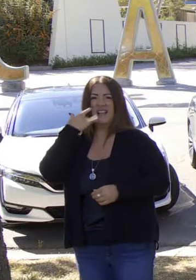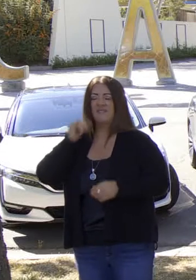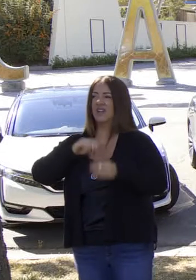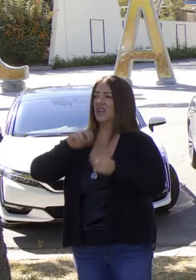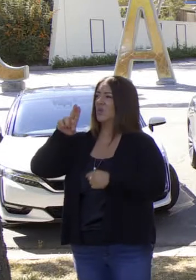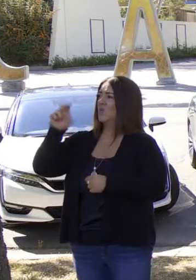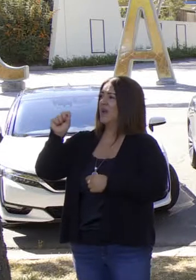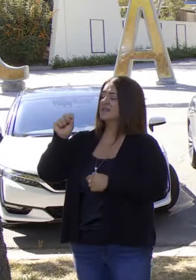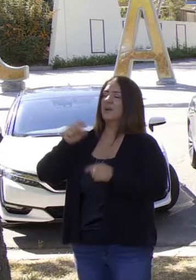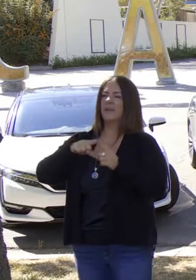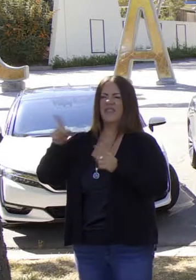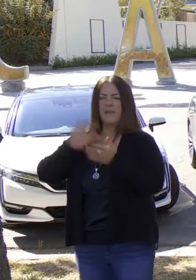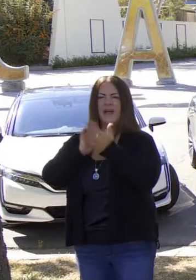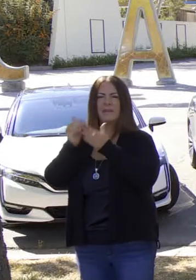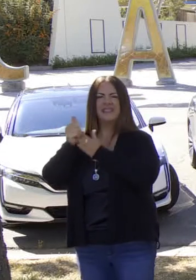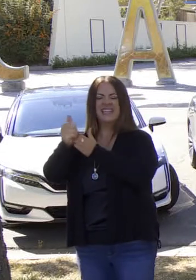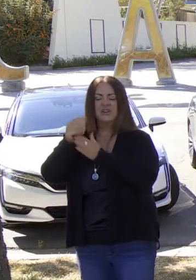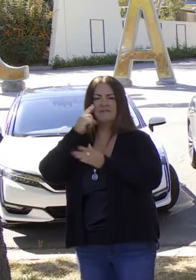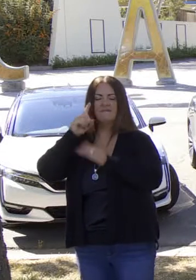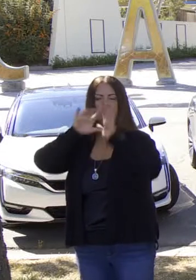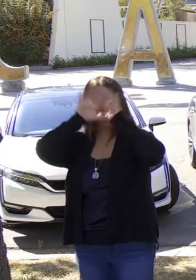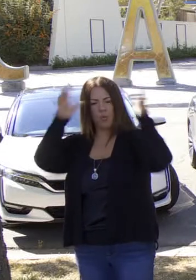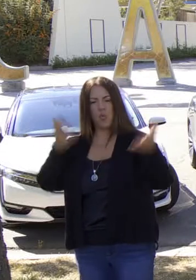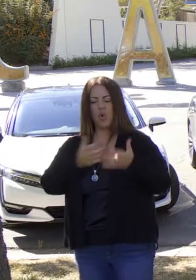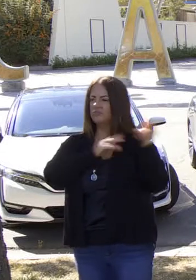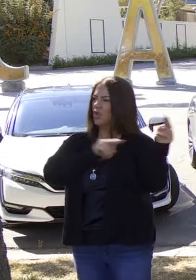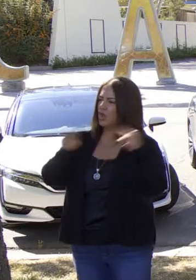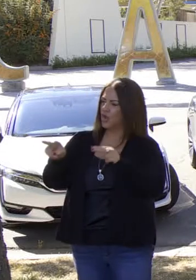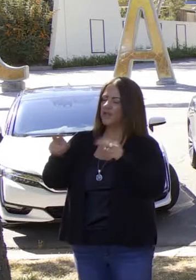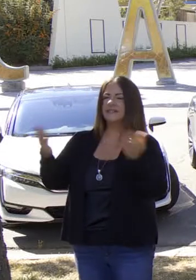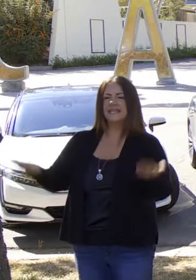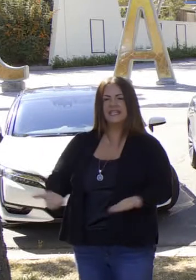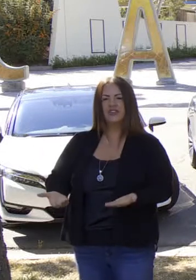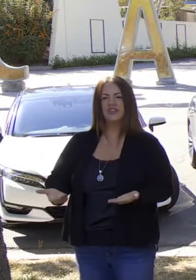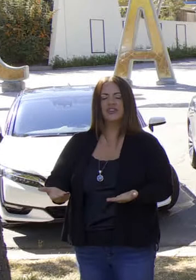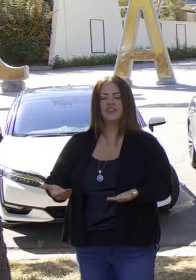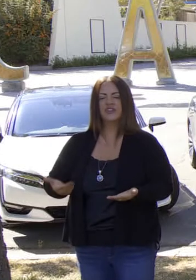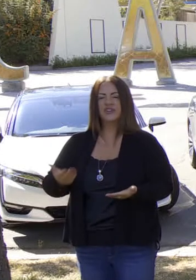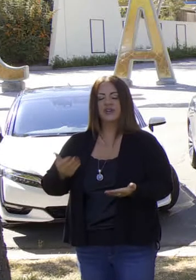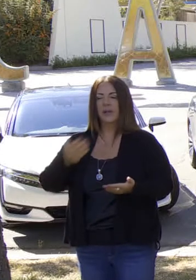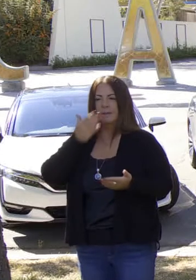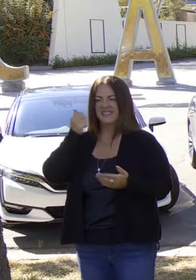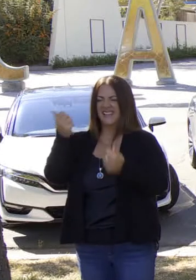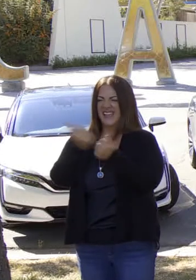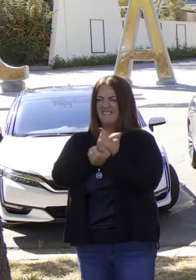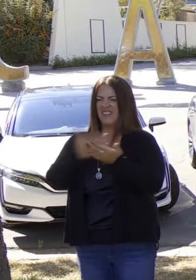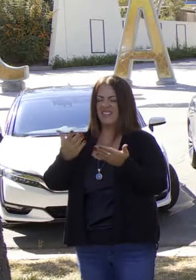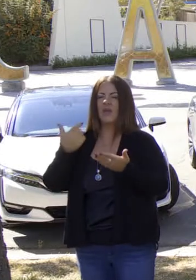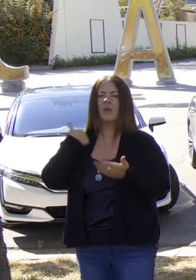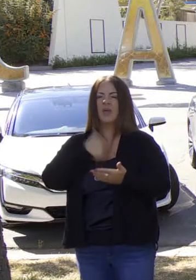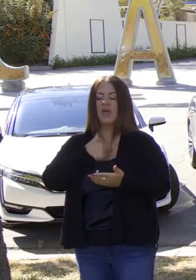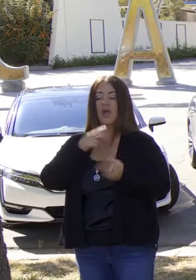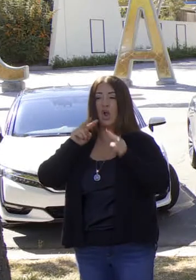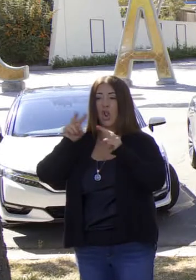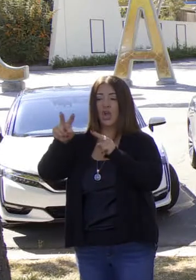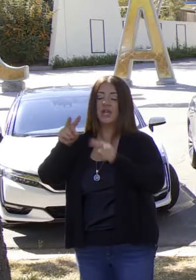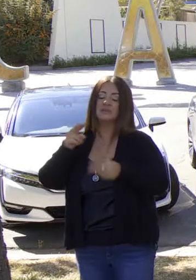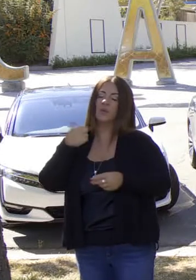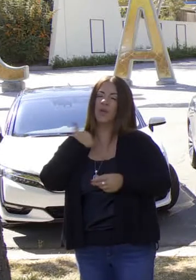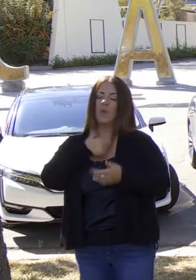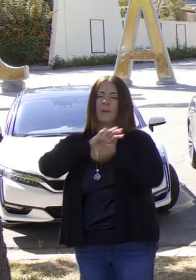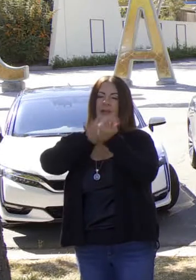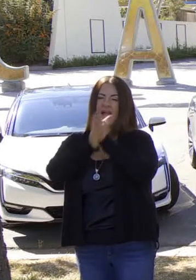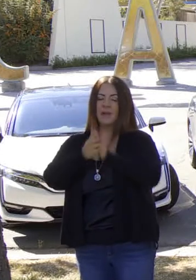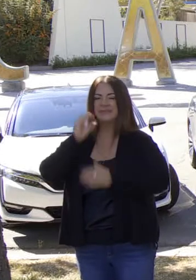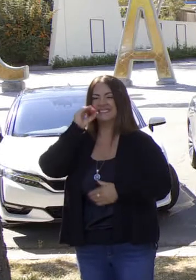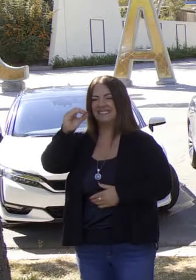Unidos como productores de autos, sino por todo el mundo. Porque algo que sabemos es que las tendencias indican que todo